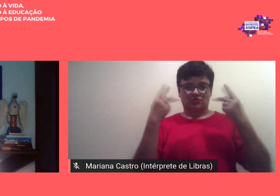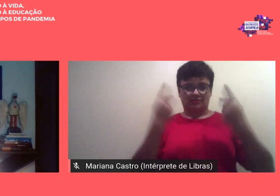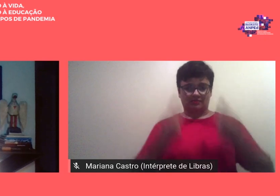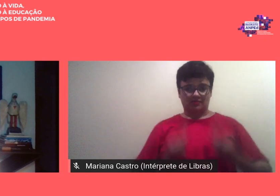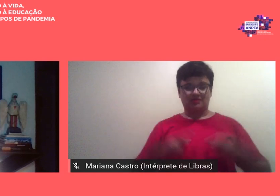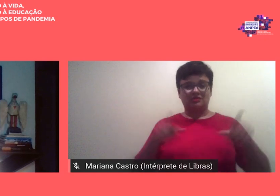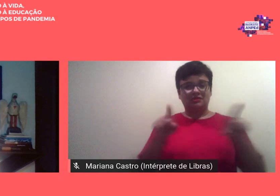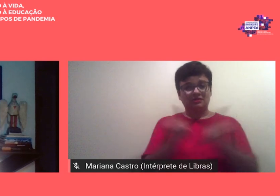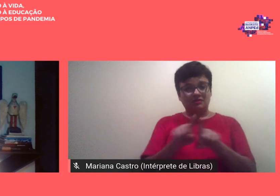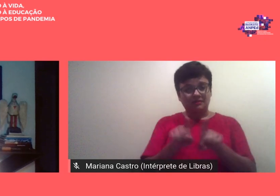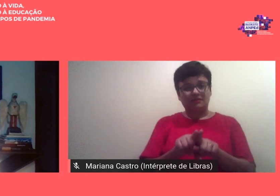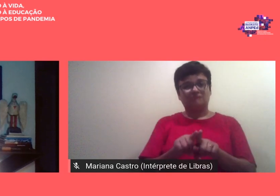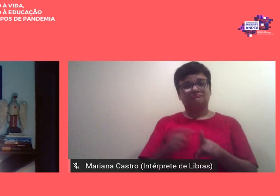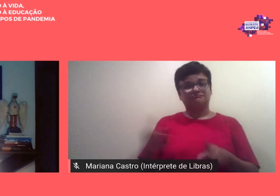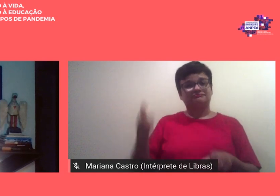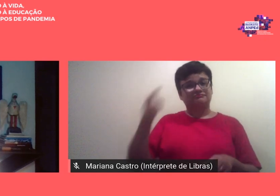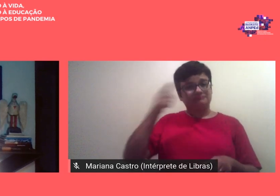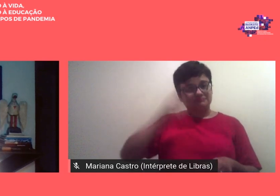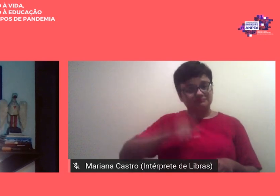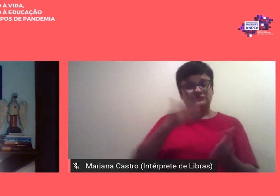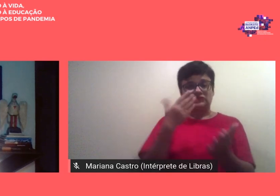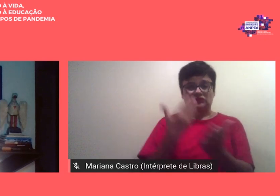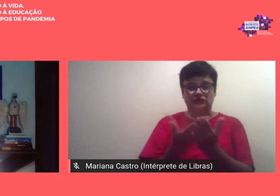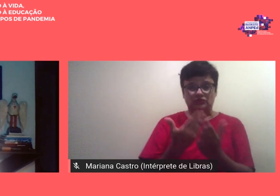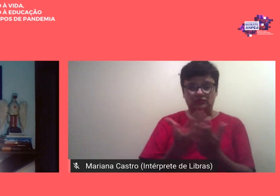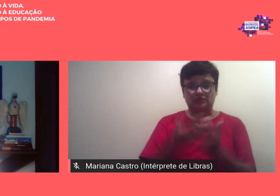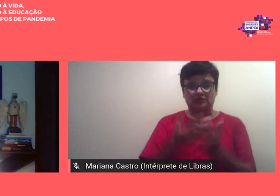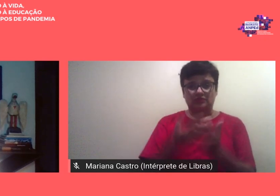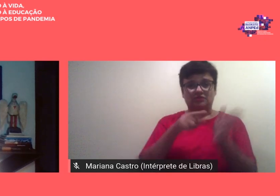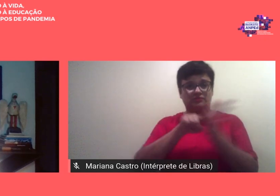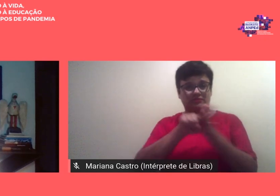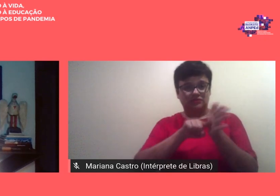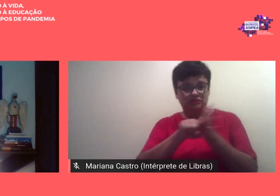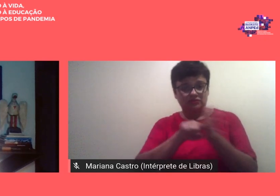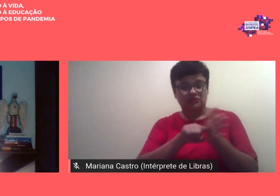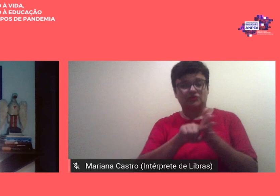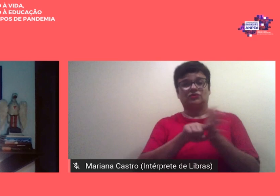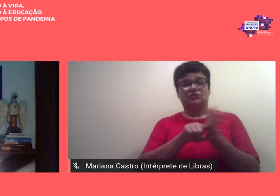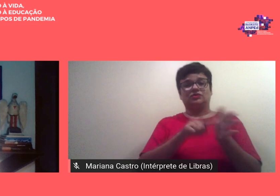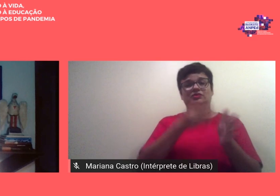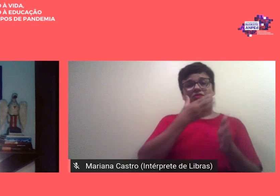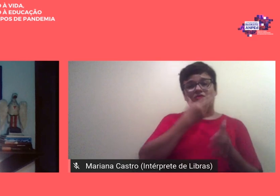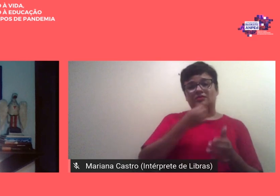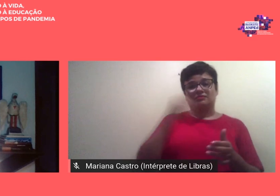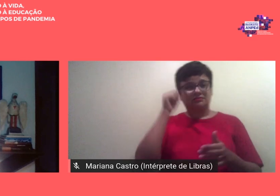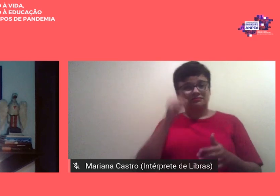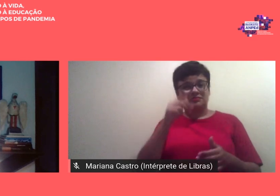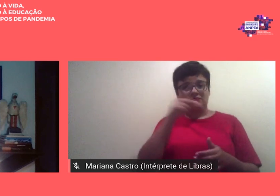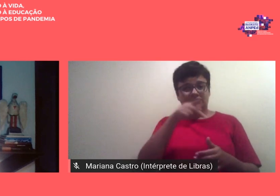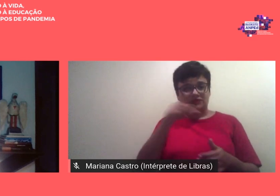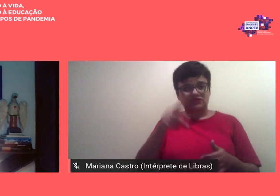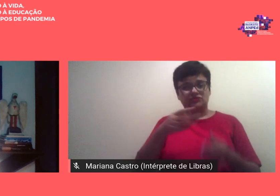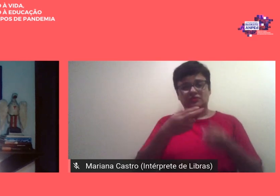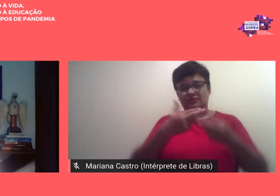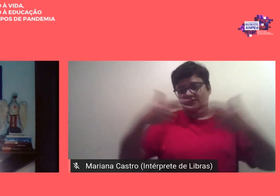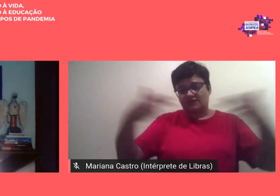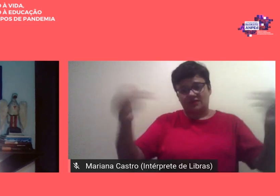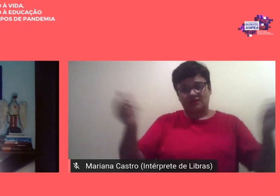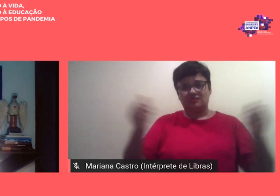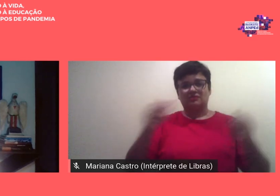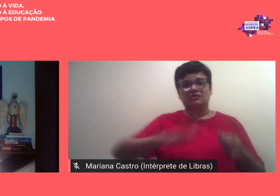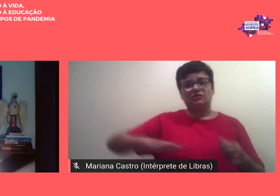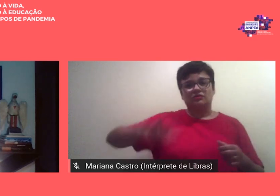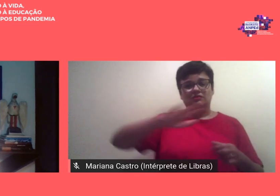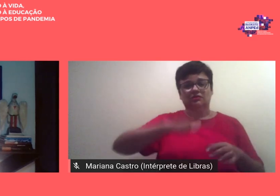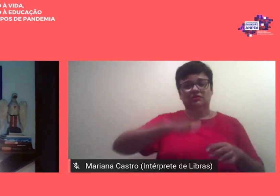manter enlaçados estudantes pesquisadoras pesquisadores professoras e professores do campo da